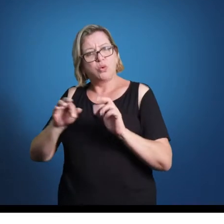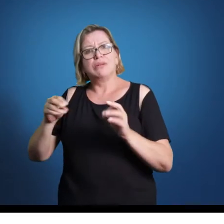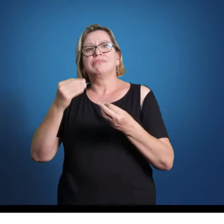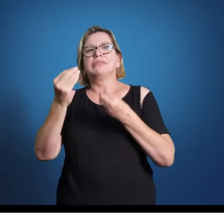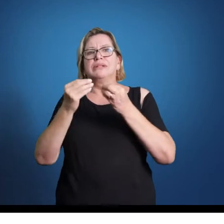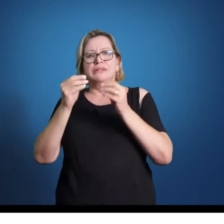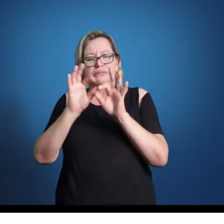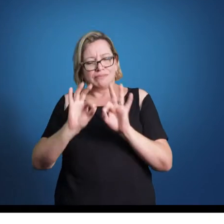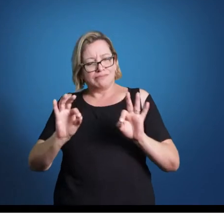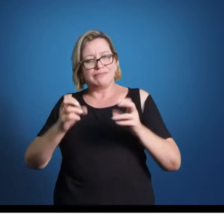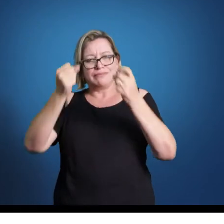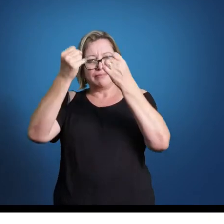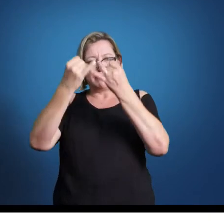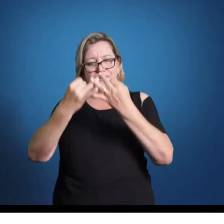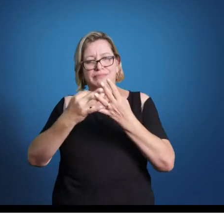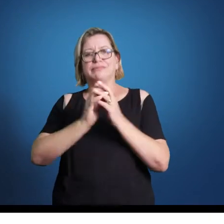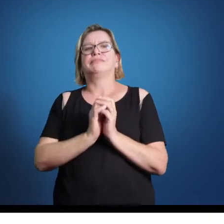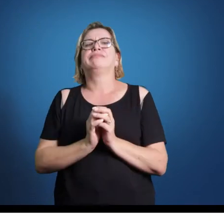explicação.